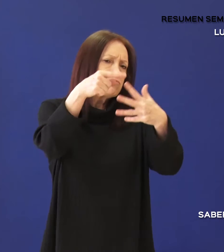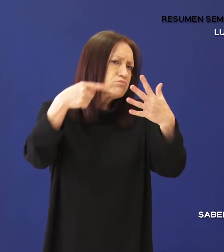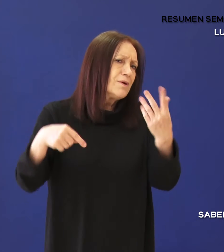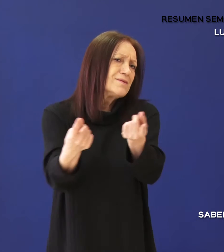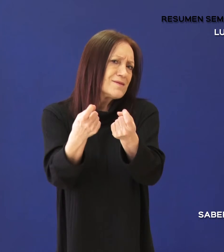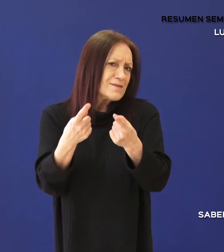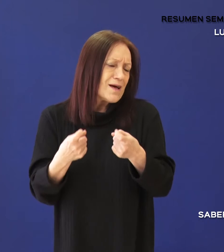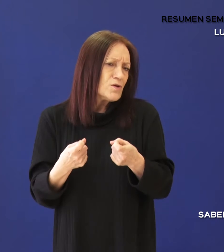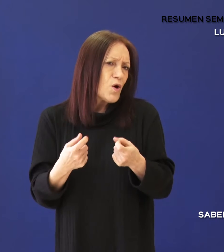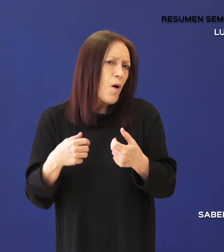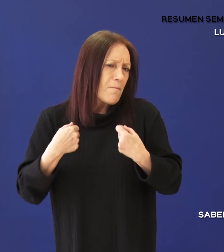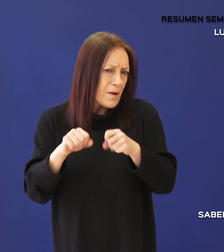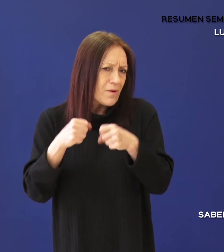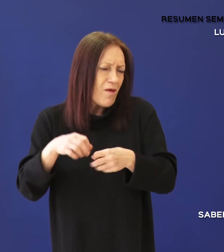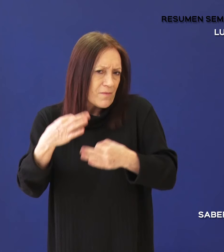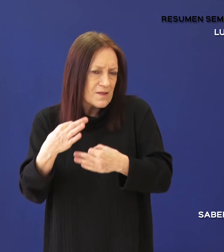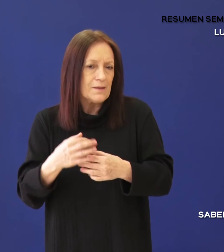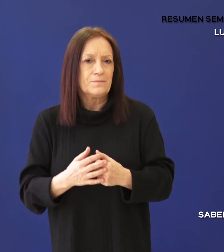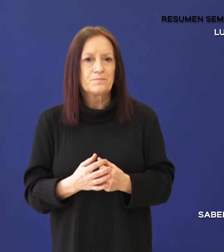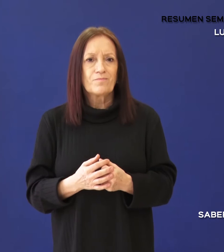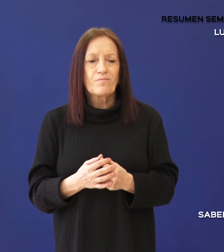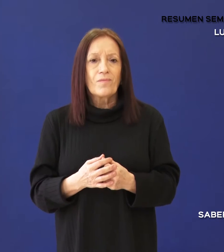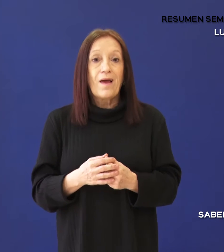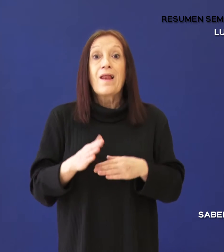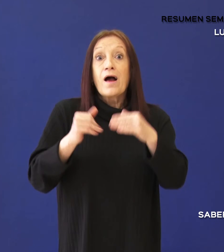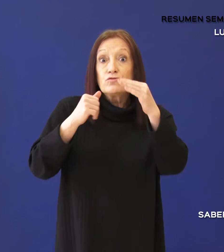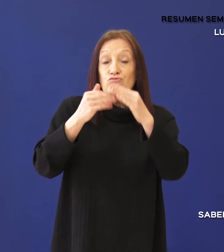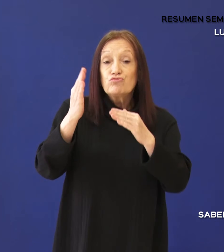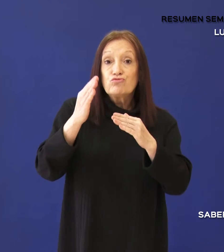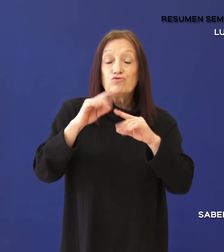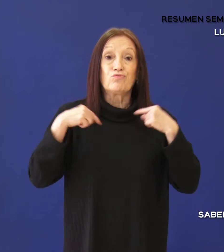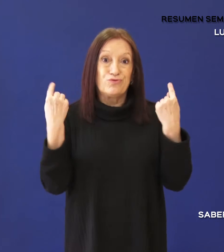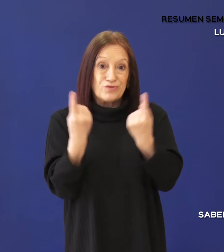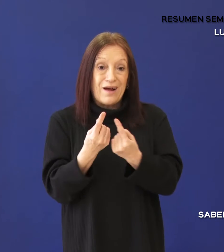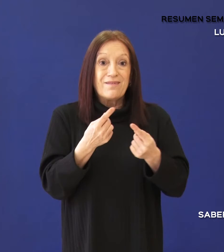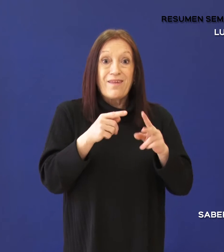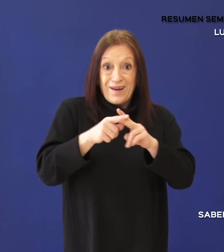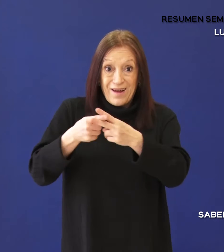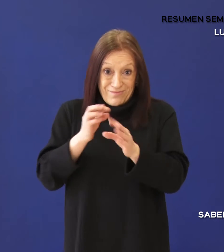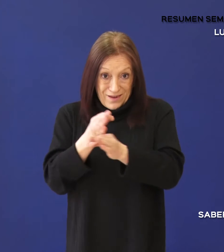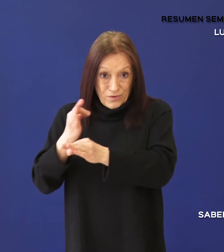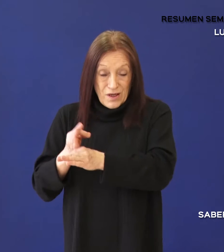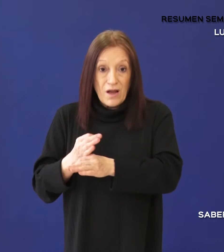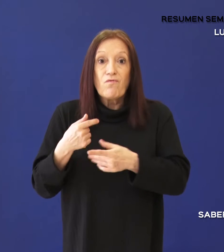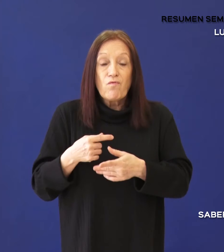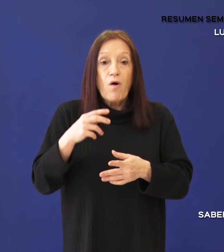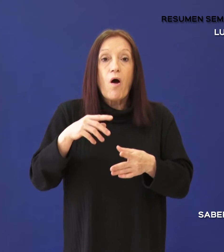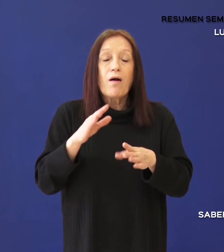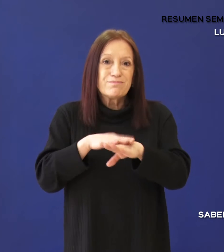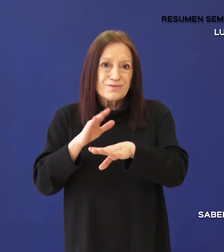los laboratorios de apoyatura. El diseño del conjunto edilicio es elaborado por la Dirección Provincial de Arquitectura